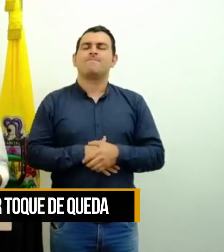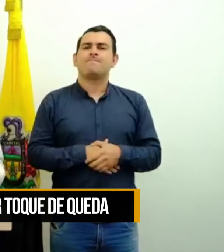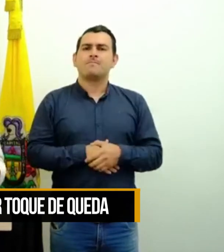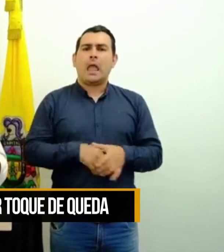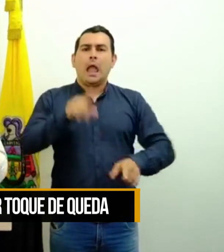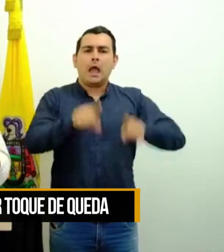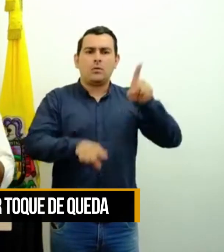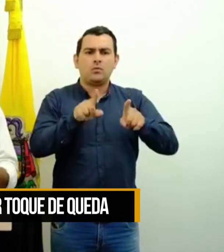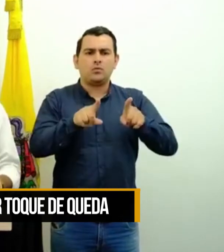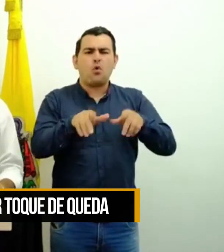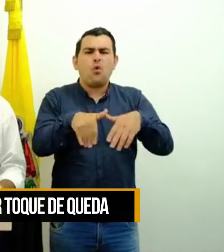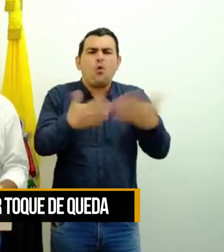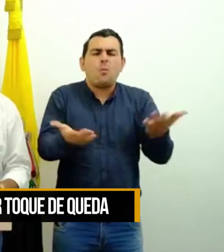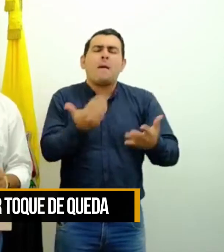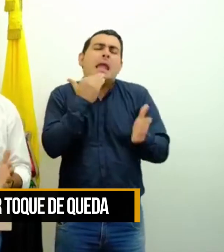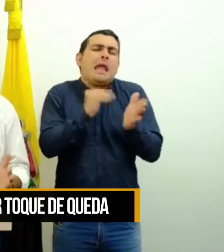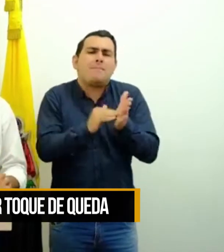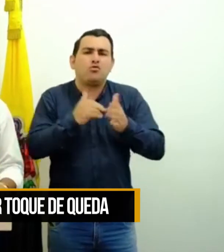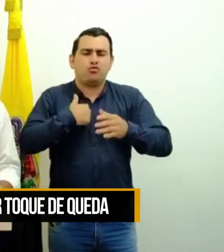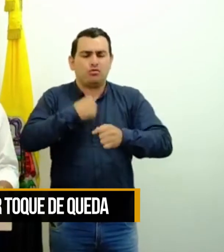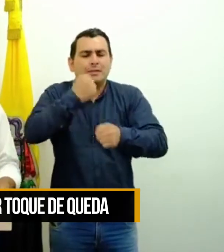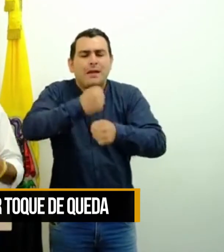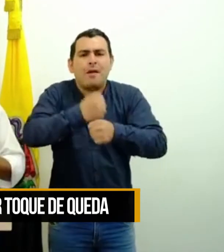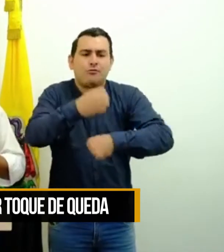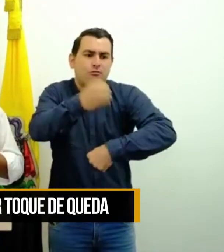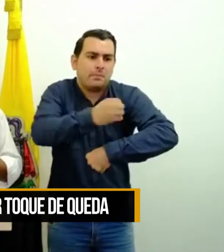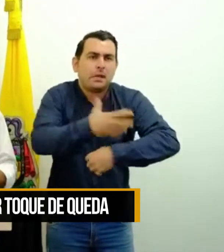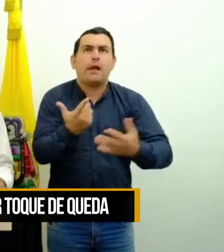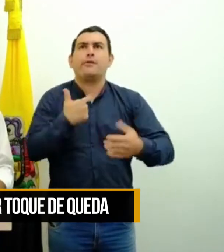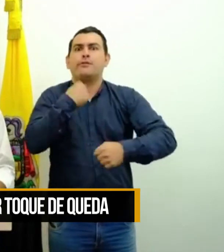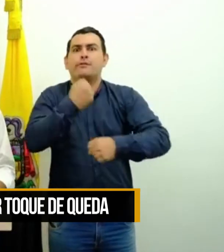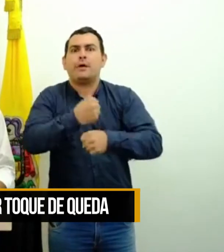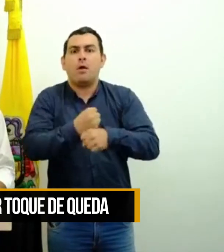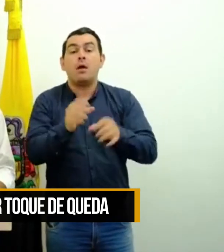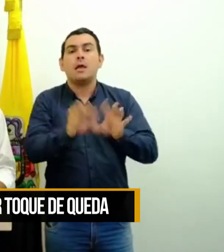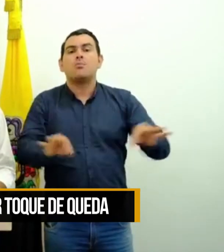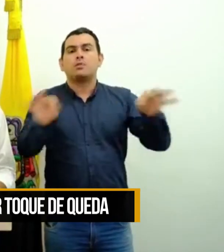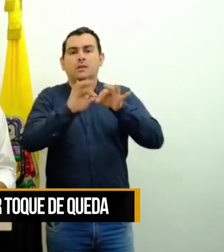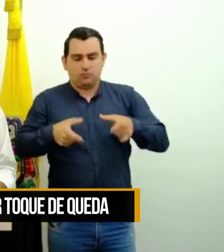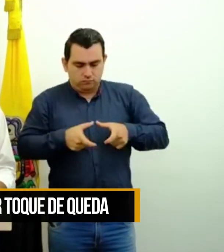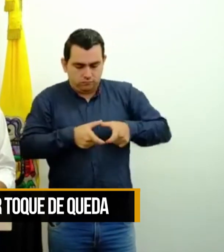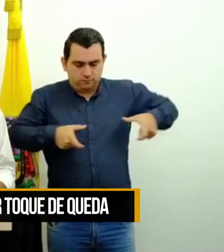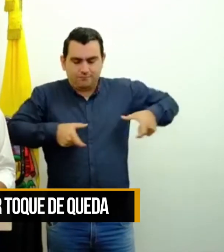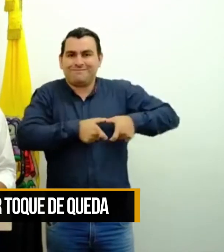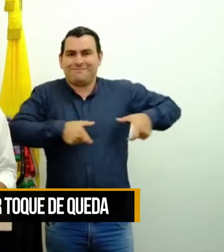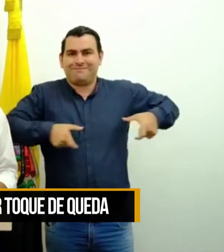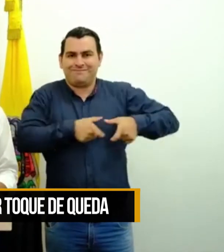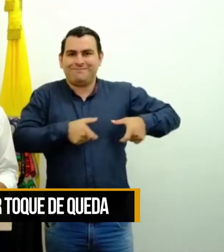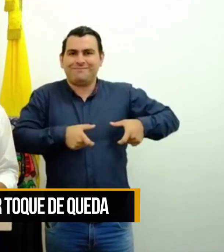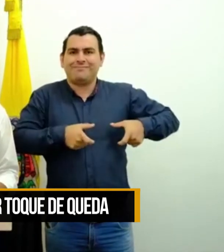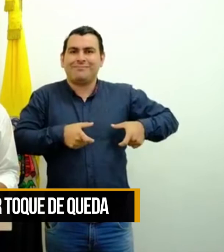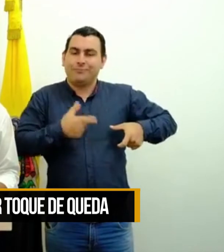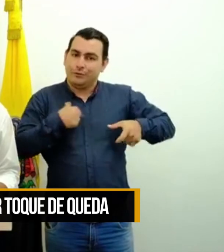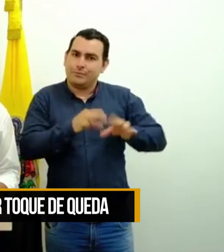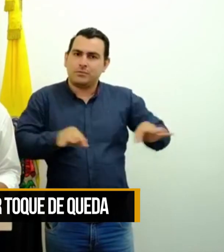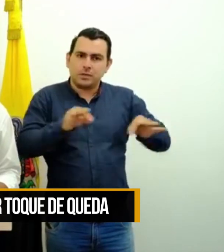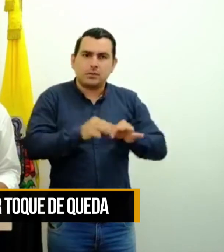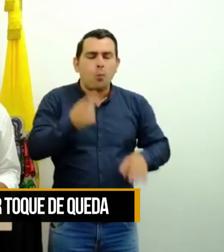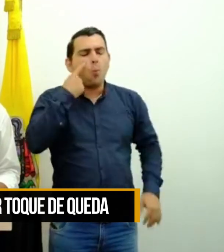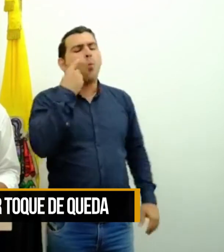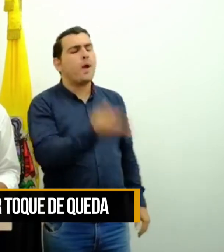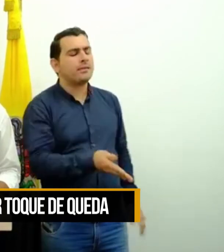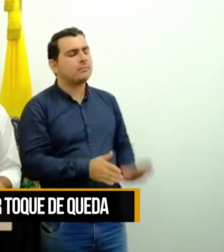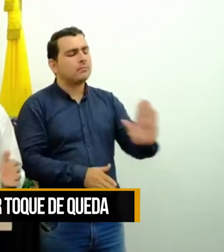ir a trabajar? Si usted trabaja en un supermercado, si usted trabaja, tenga su identificación. La buena fe va a imperar en este